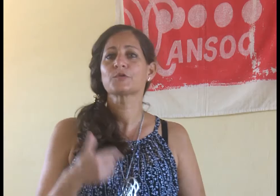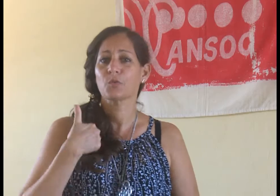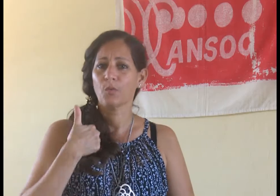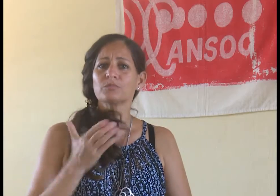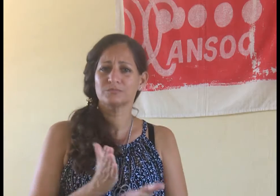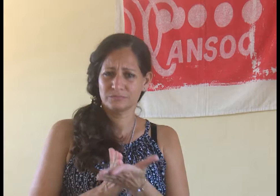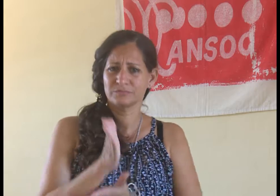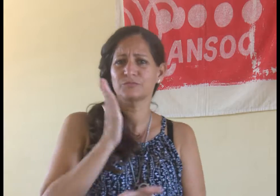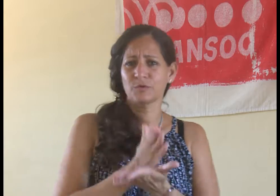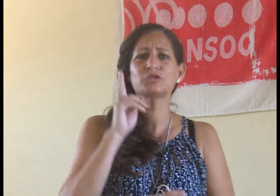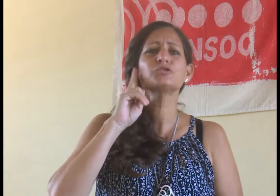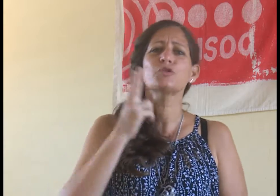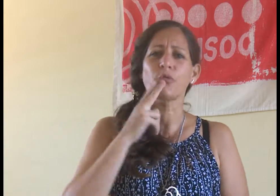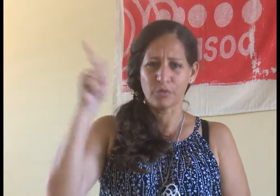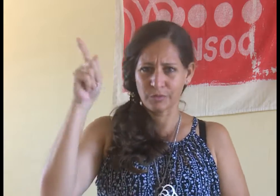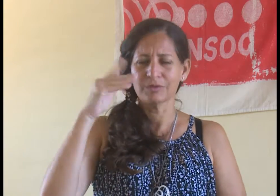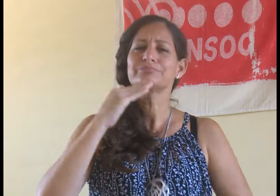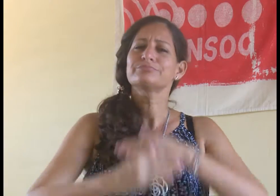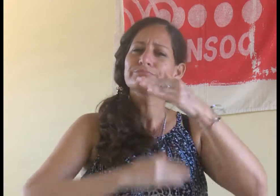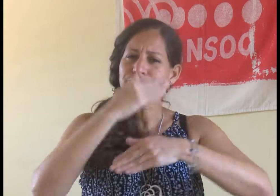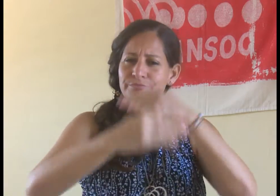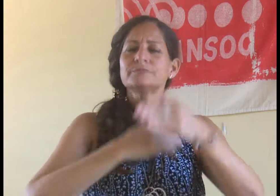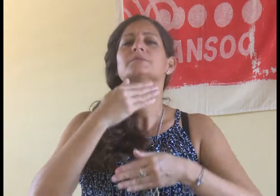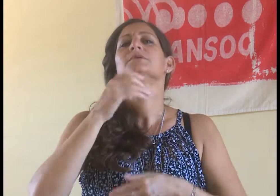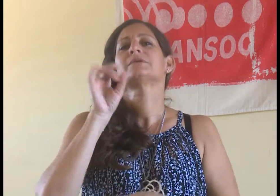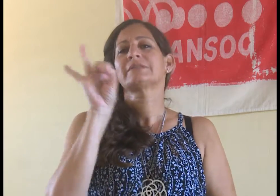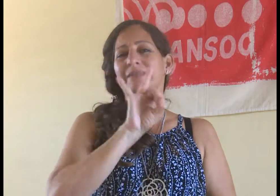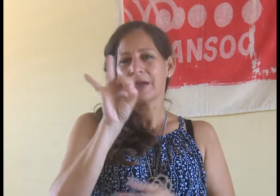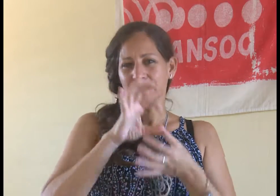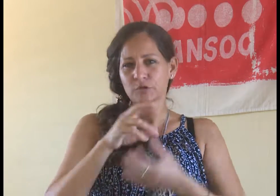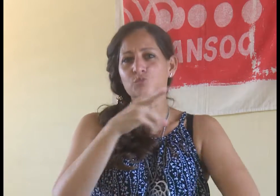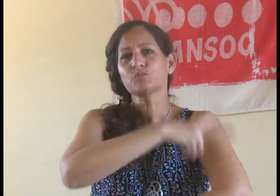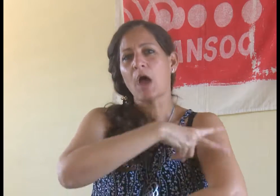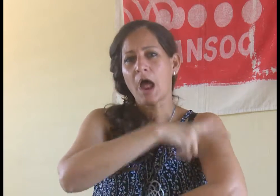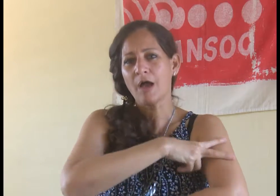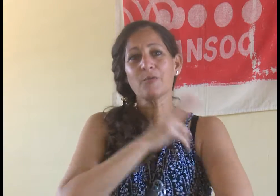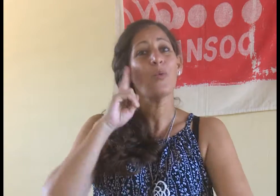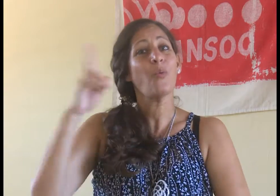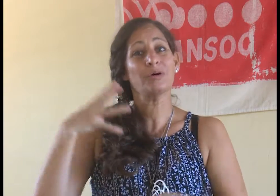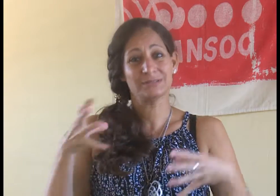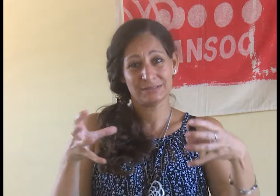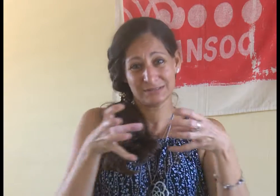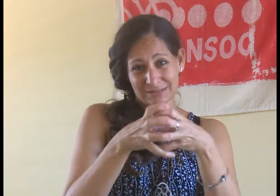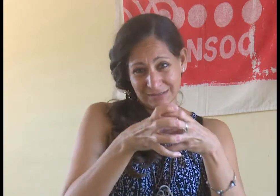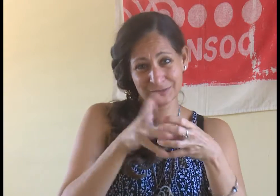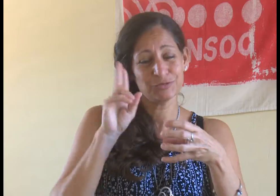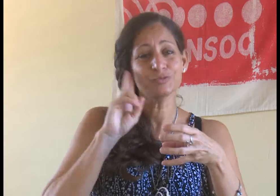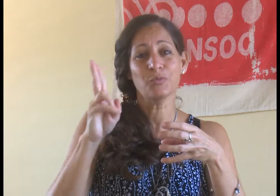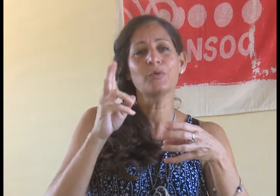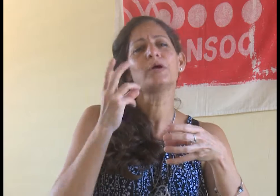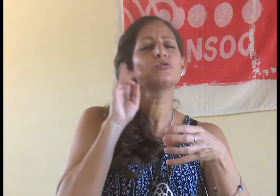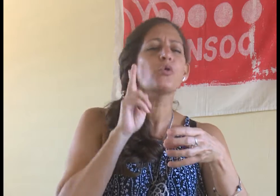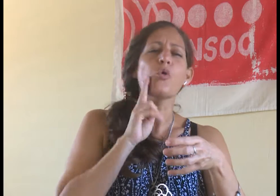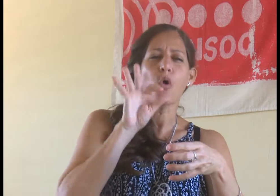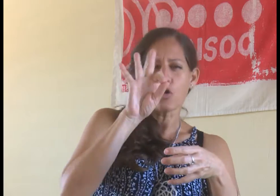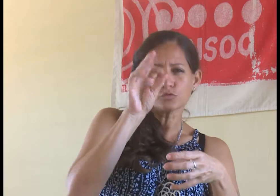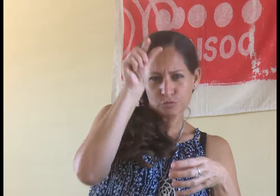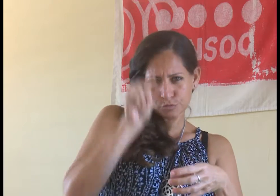Yo comencé en la escuela de sordos, en séptimo grado. Estuve en Bantroi, en una